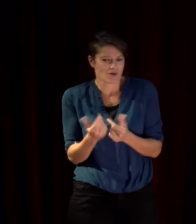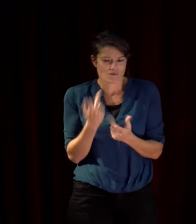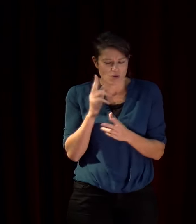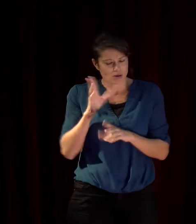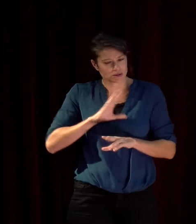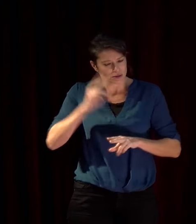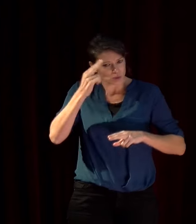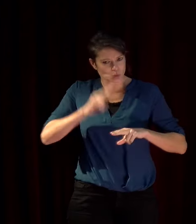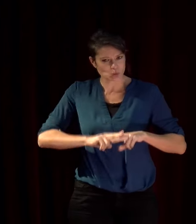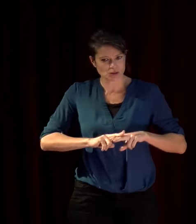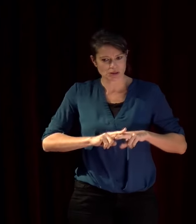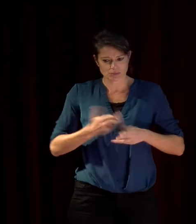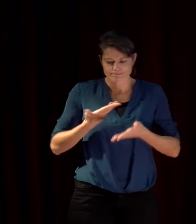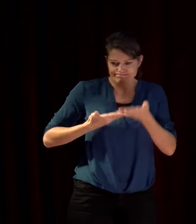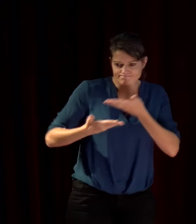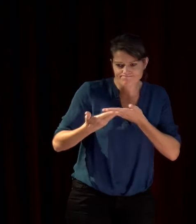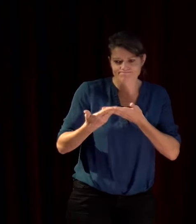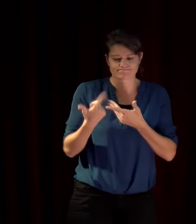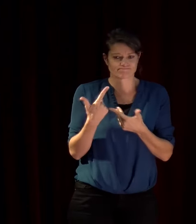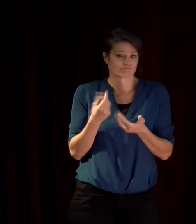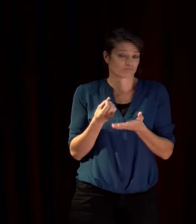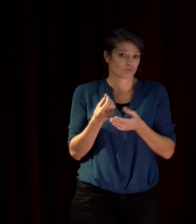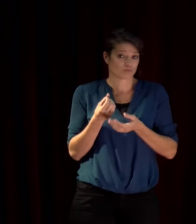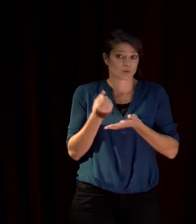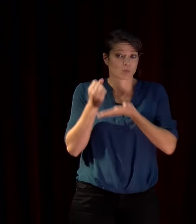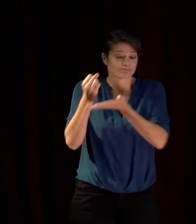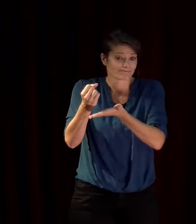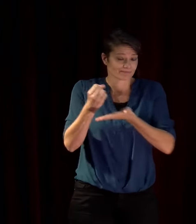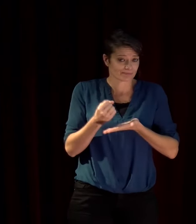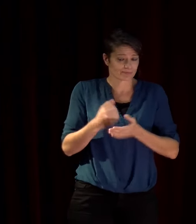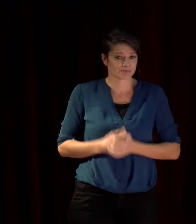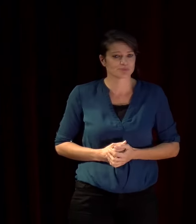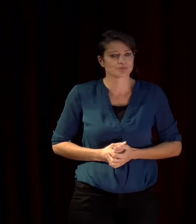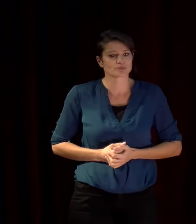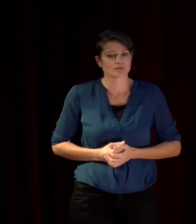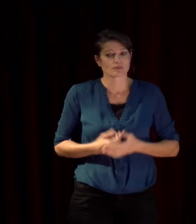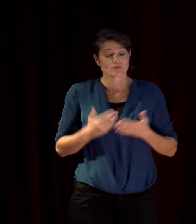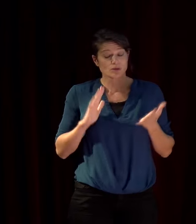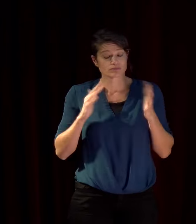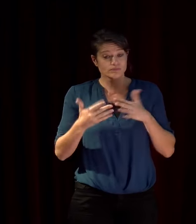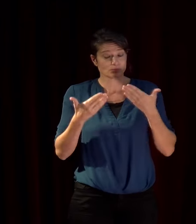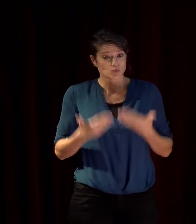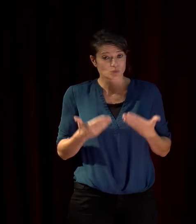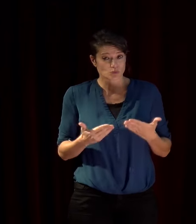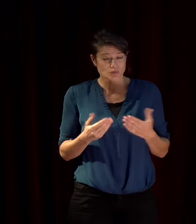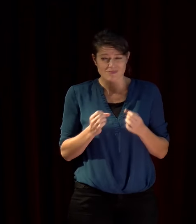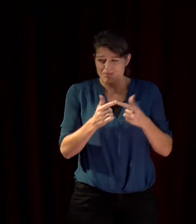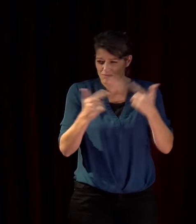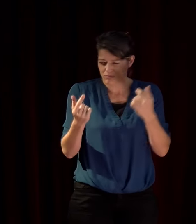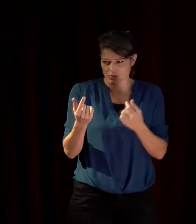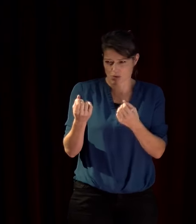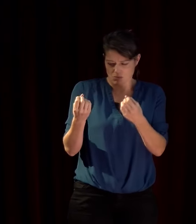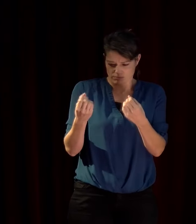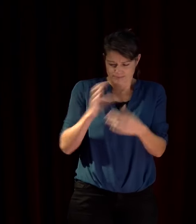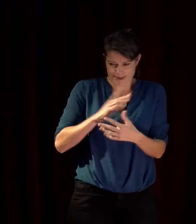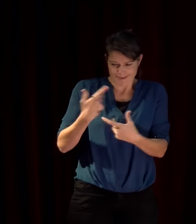aujourd'hui nombreux sont ceux tentés de nous enfermer dans une identité dans